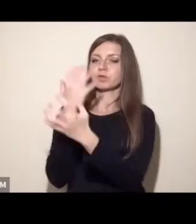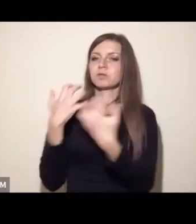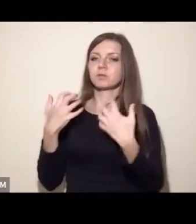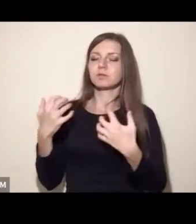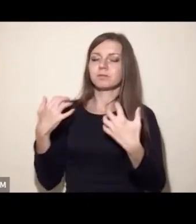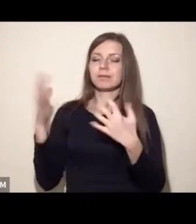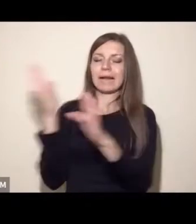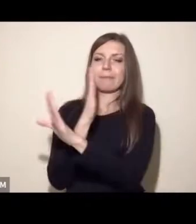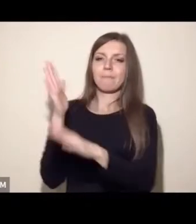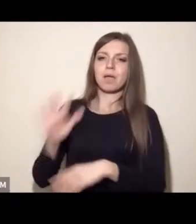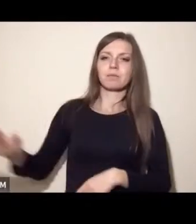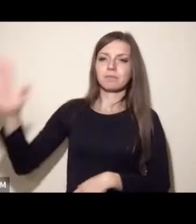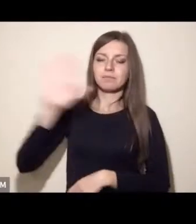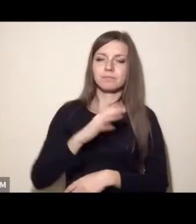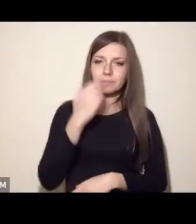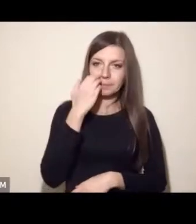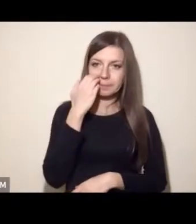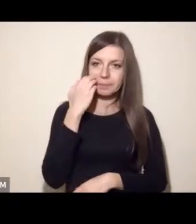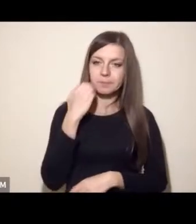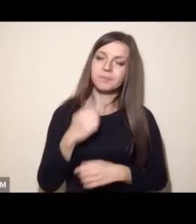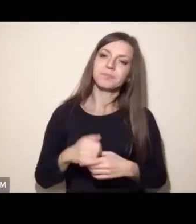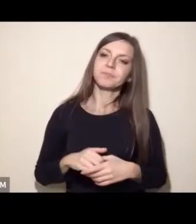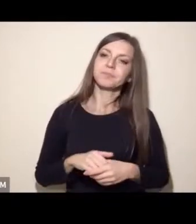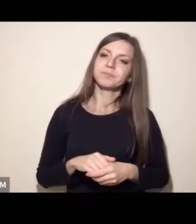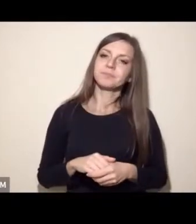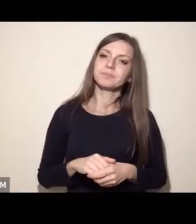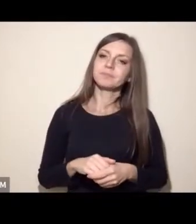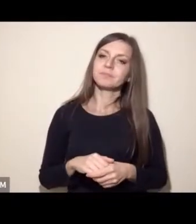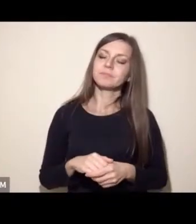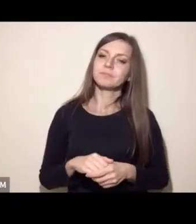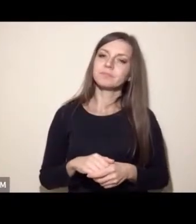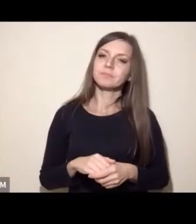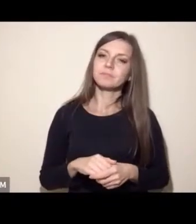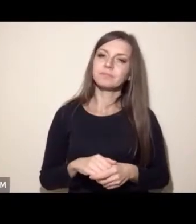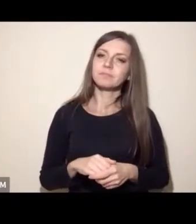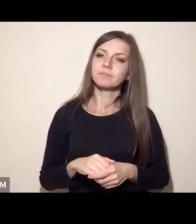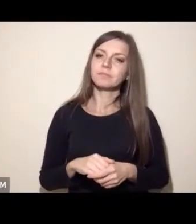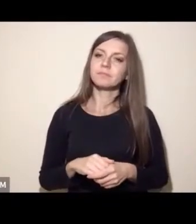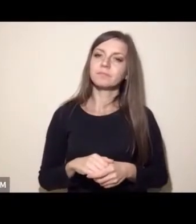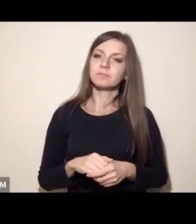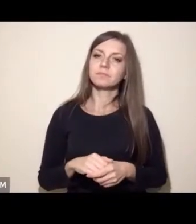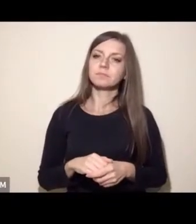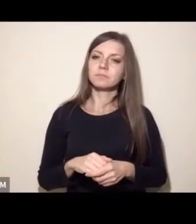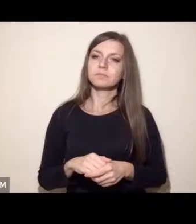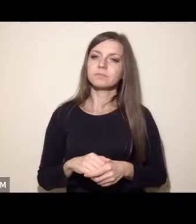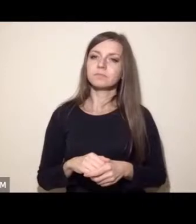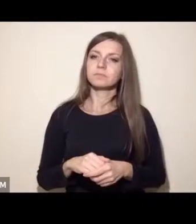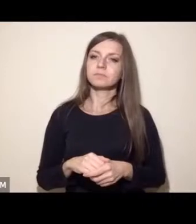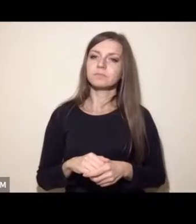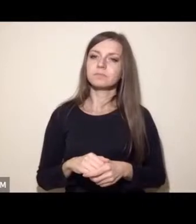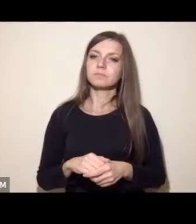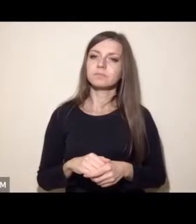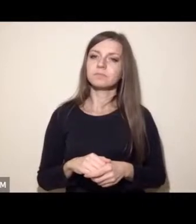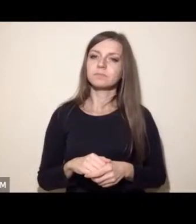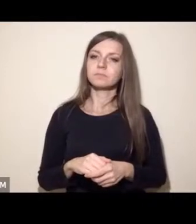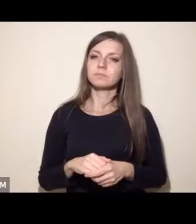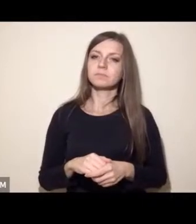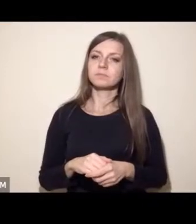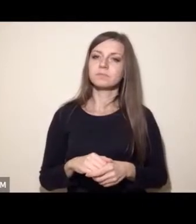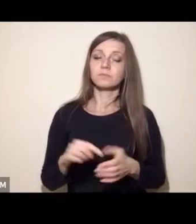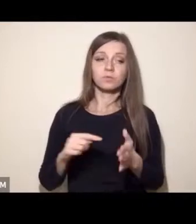jeżeli chodzi o zarówno przyszłość i bezpieczeństwo ich źródeł utrzymania, jak i